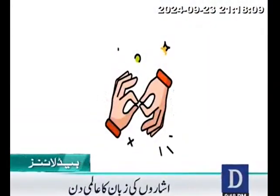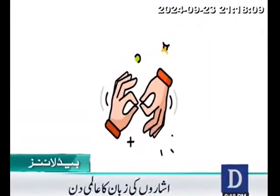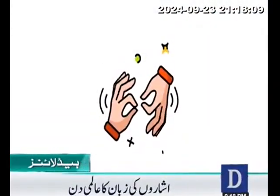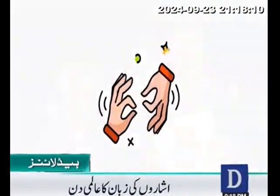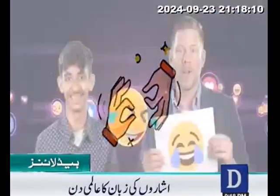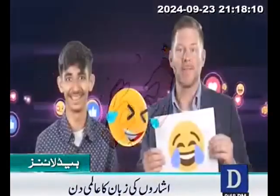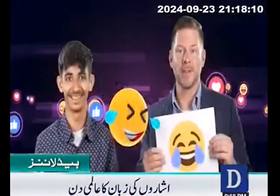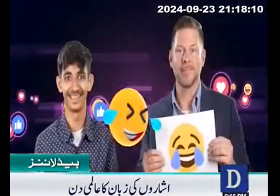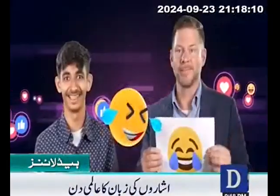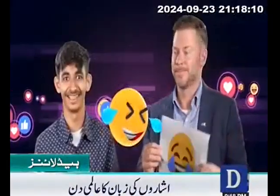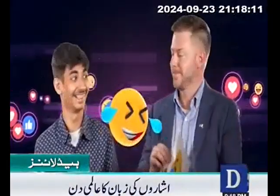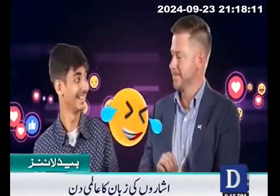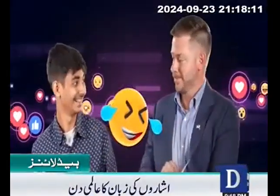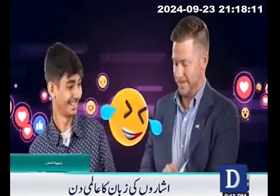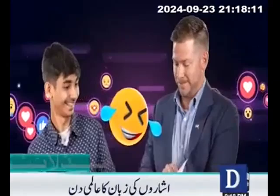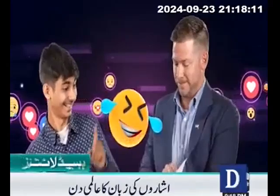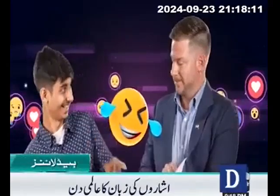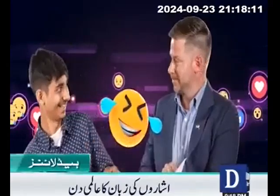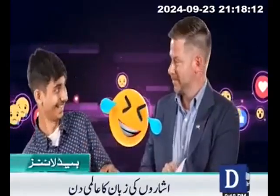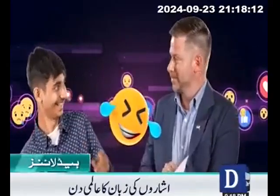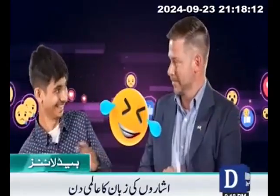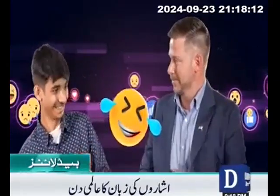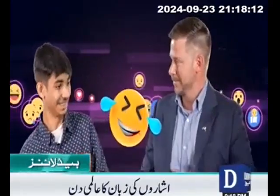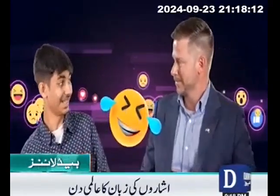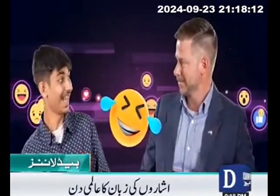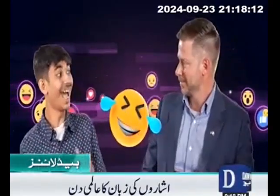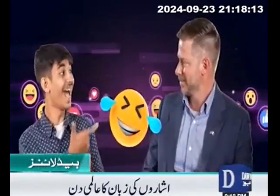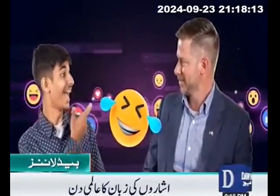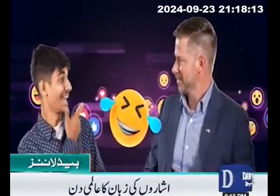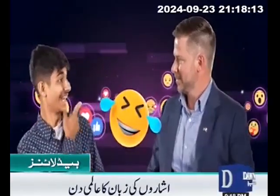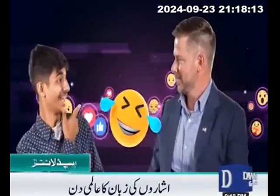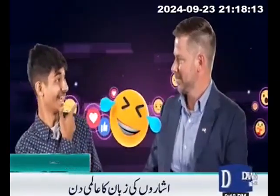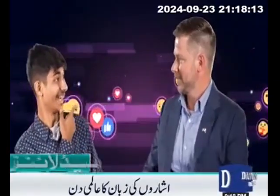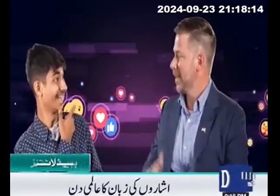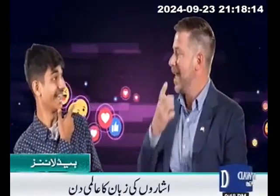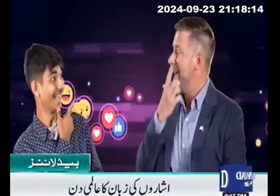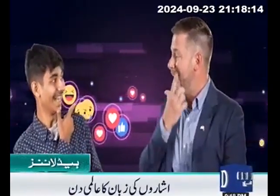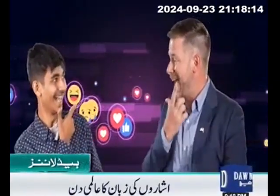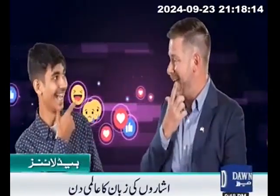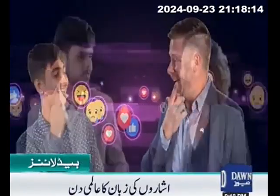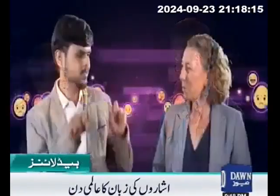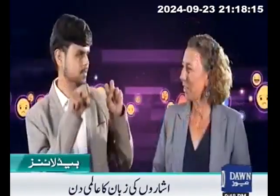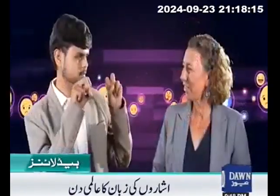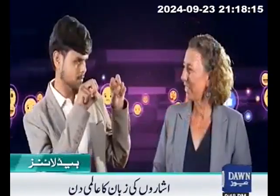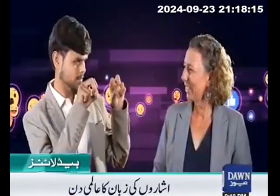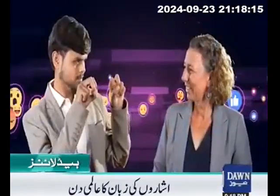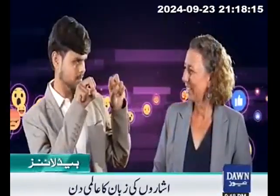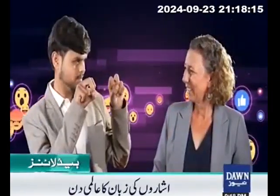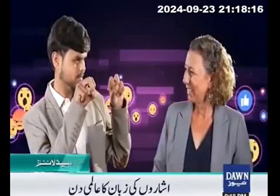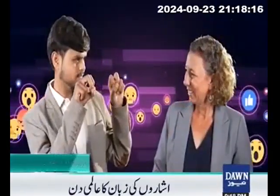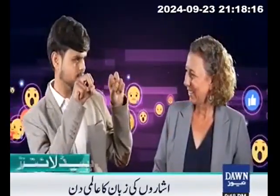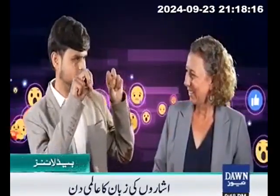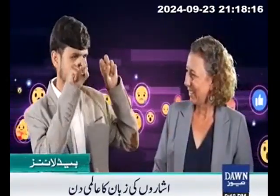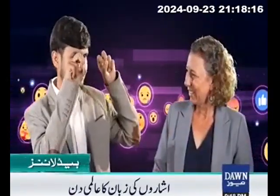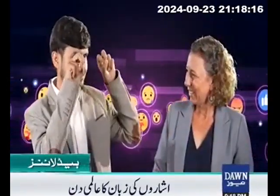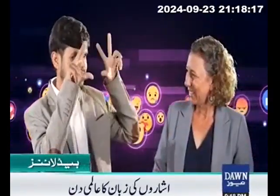بولنے اور سننے سے محروم لوگوں کے لیے اشاروں کی زبان کا عالمی دن قدرتی صلاحیتوں سے محروم لوگوں کی مدد کا پیخان